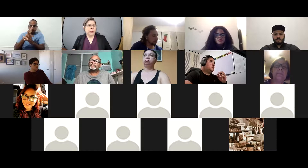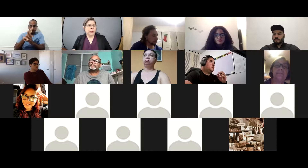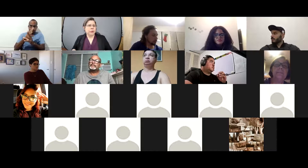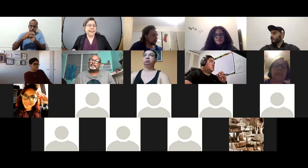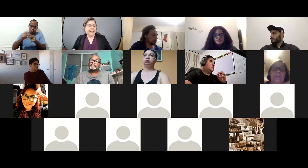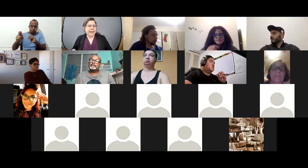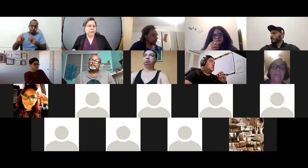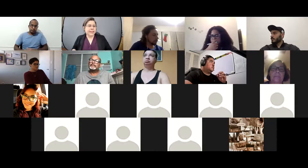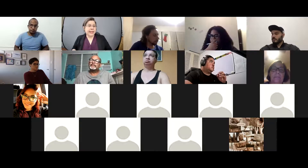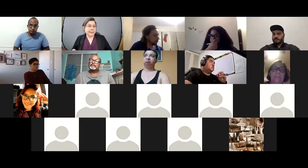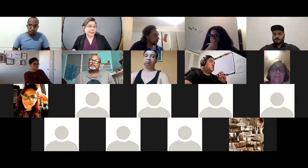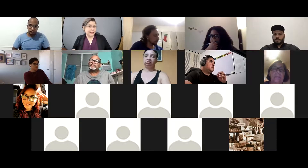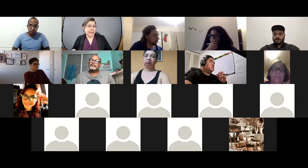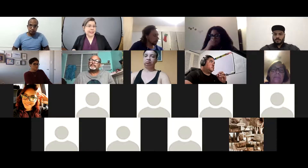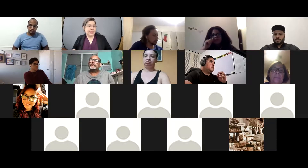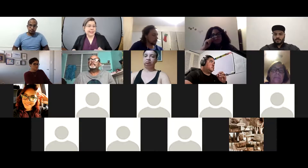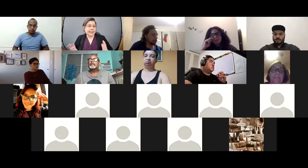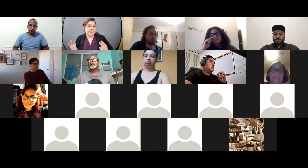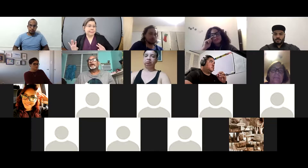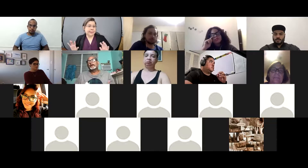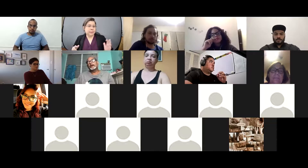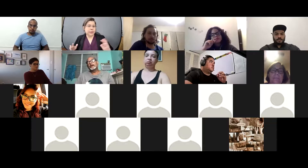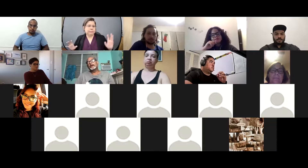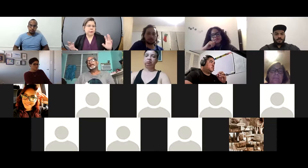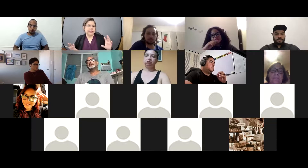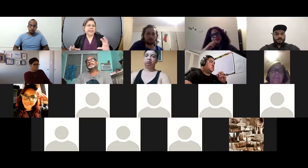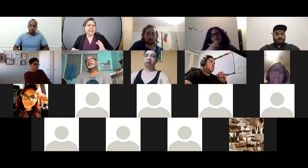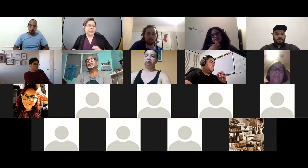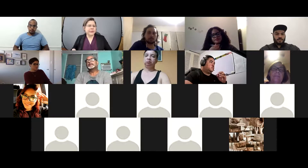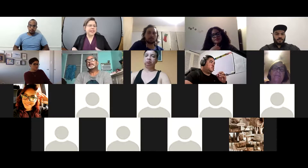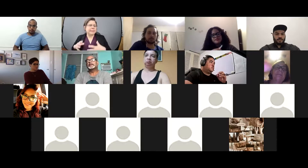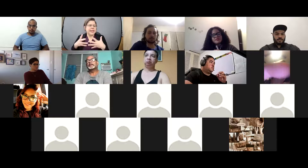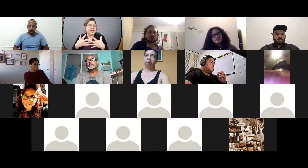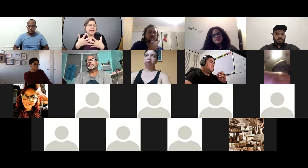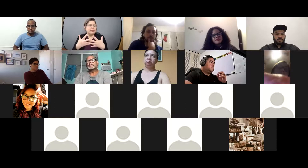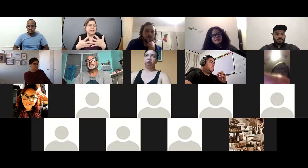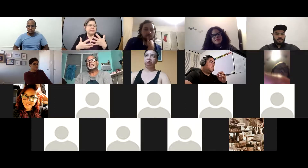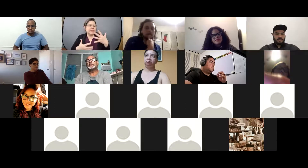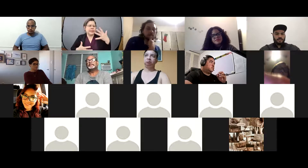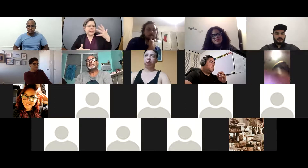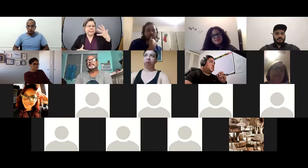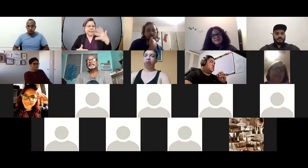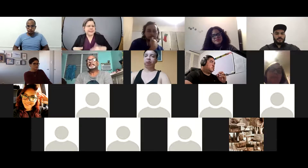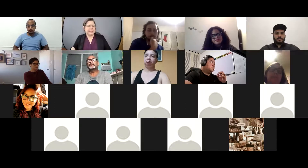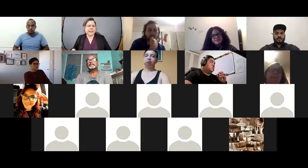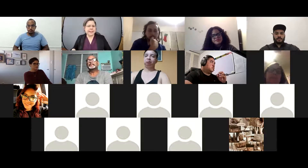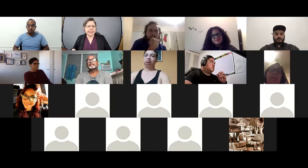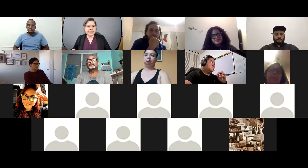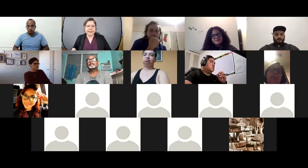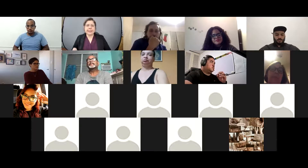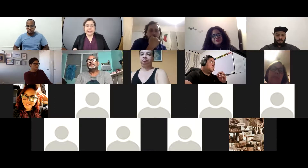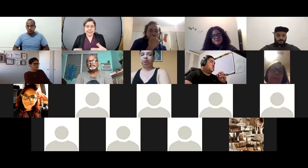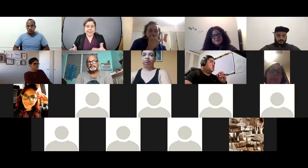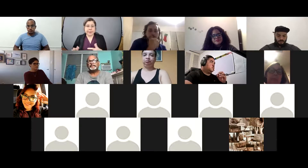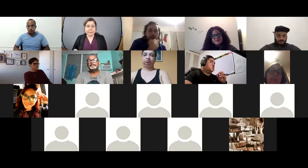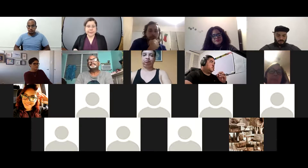uno está en un chat y tiene siempre muchas uno está dentro de un chat y hay muchas personas que participan en